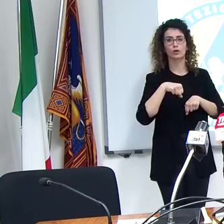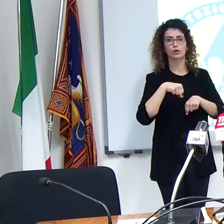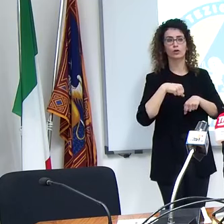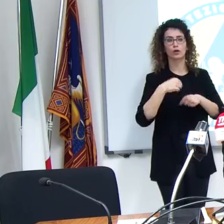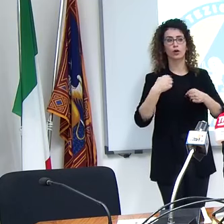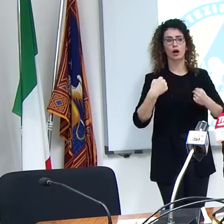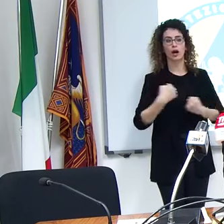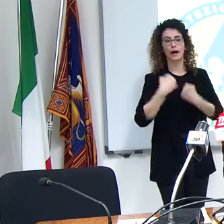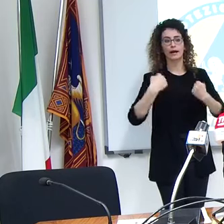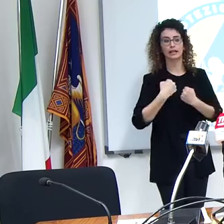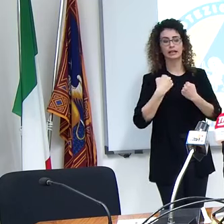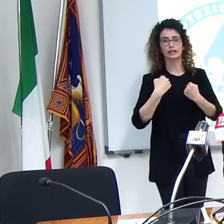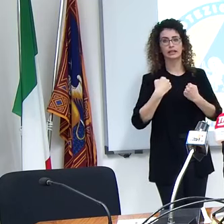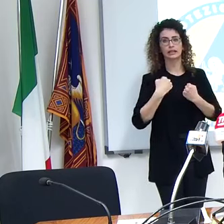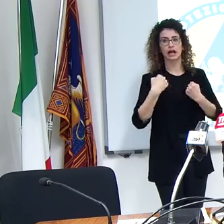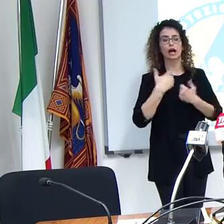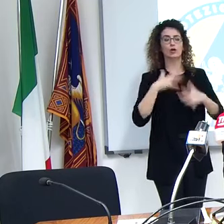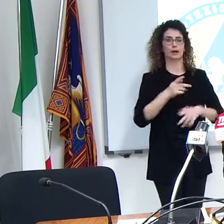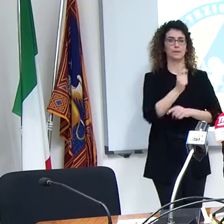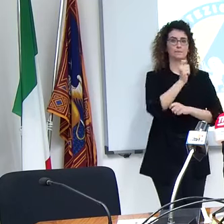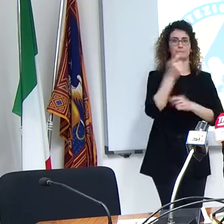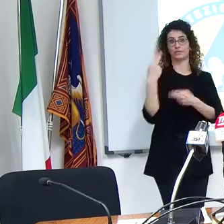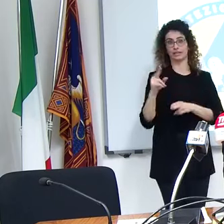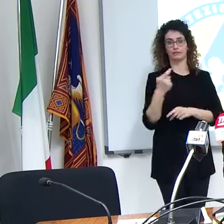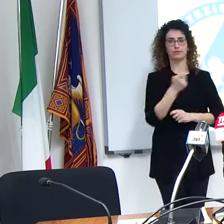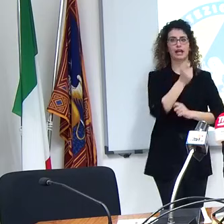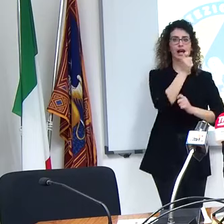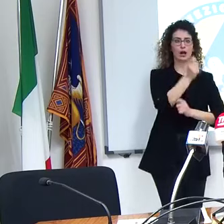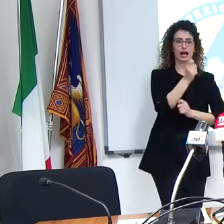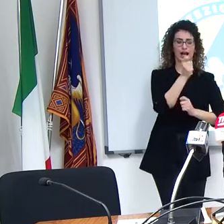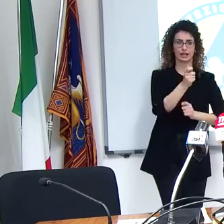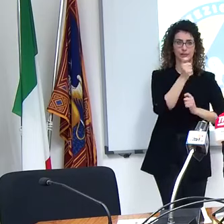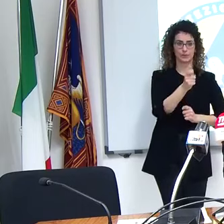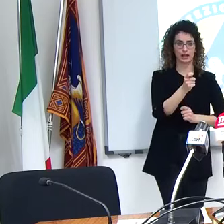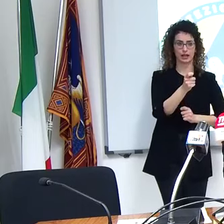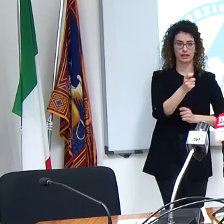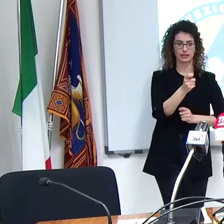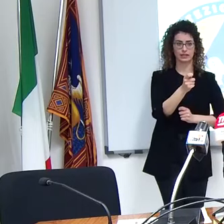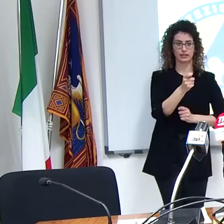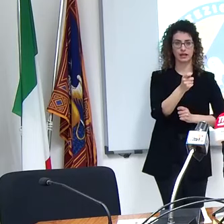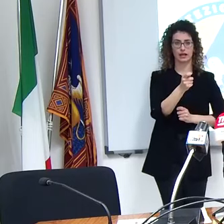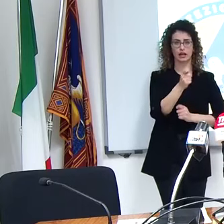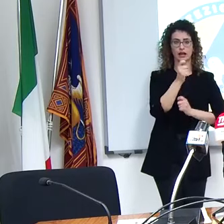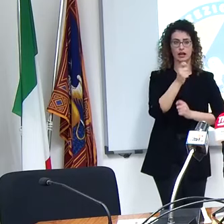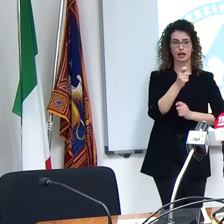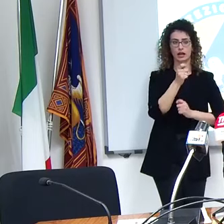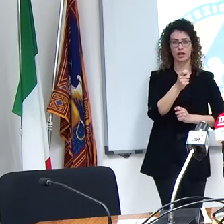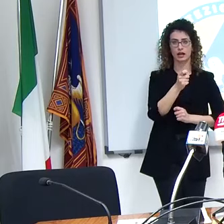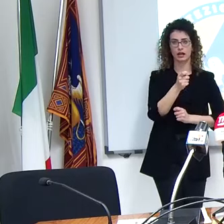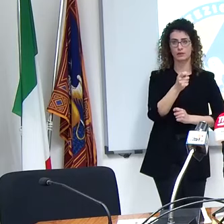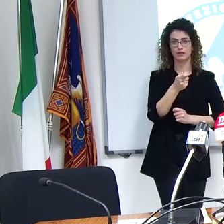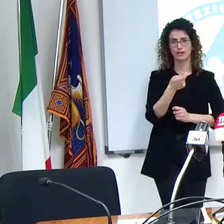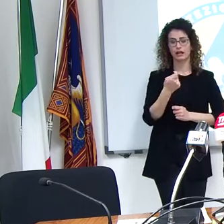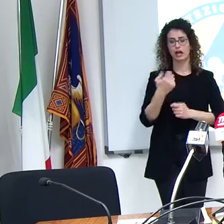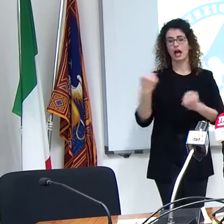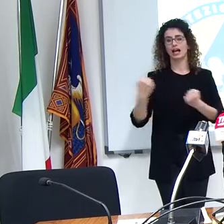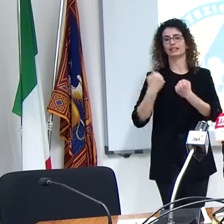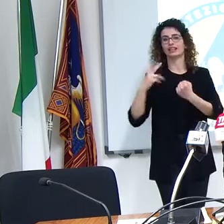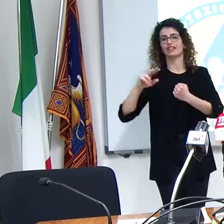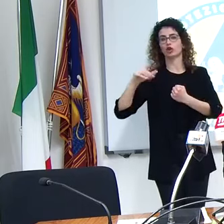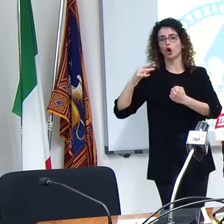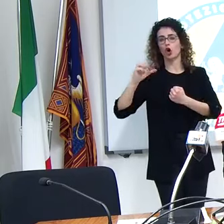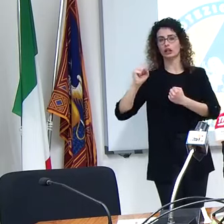mettiamo l'attività di pesca è una roba diversa dall'attività venatoria l'attività venatoria non mi